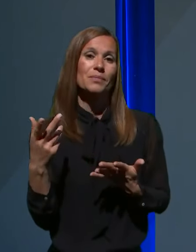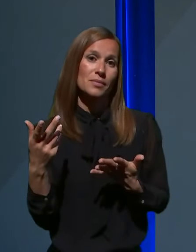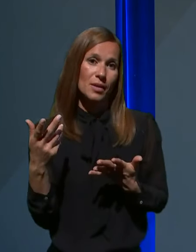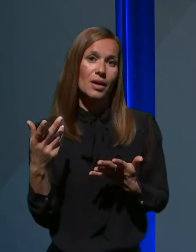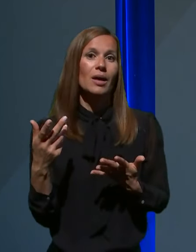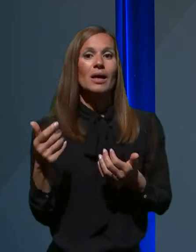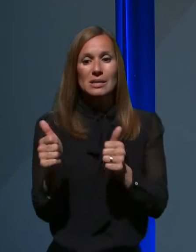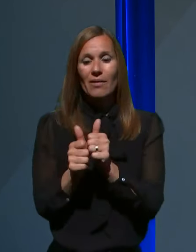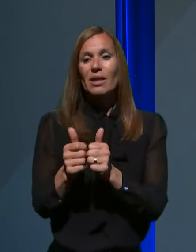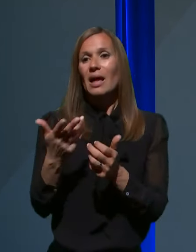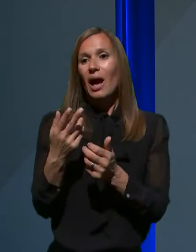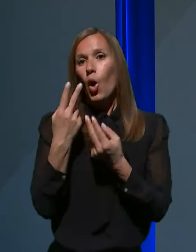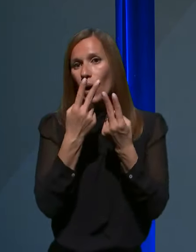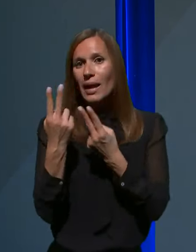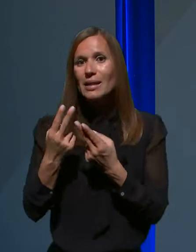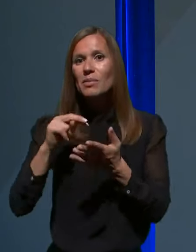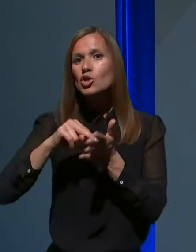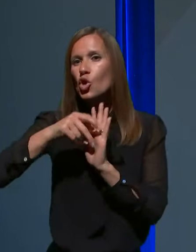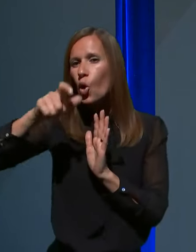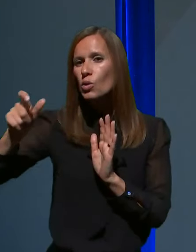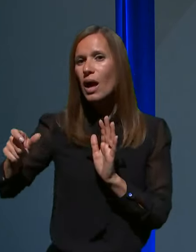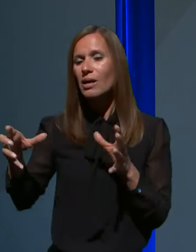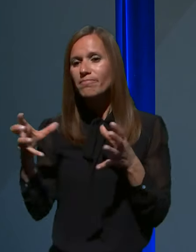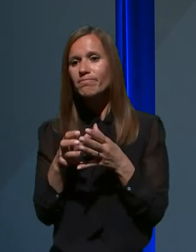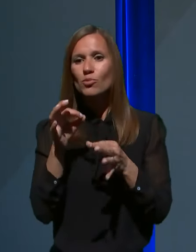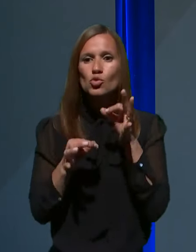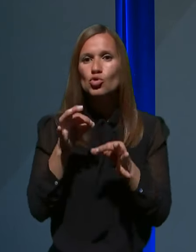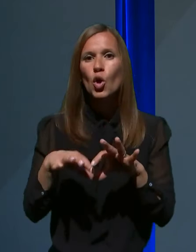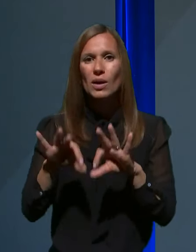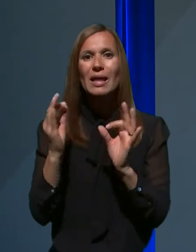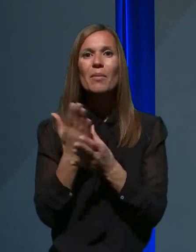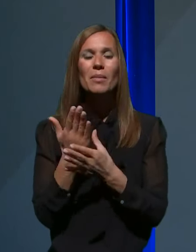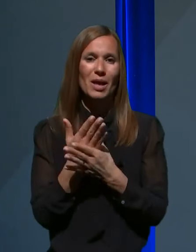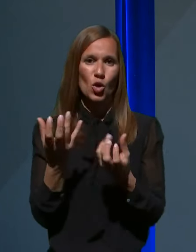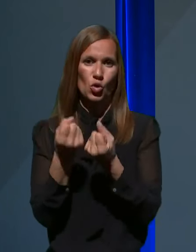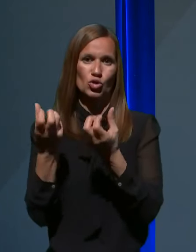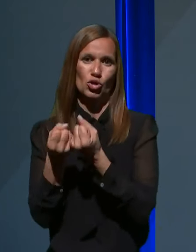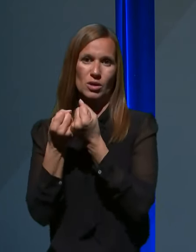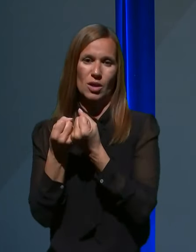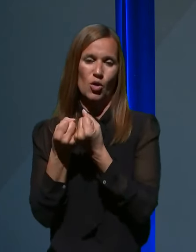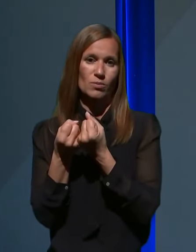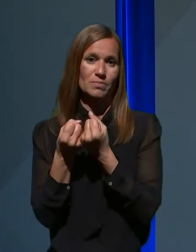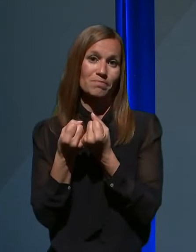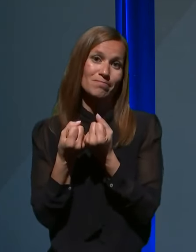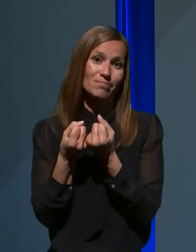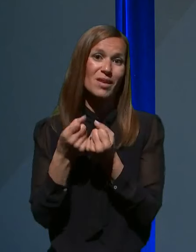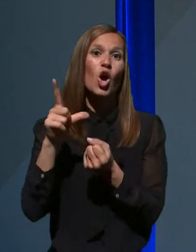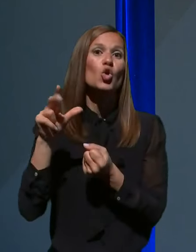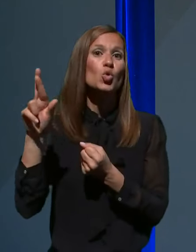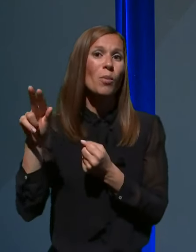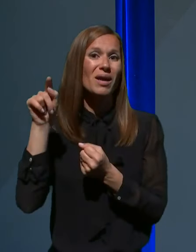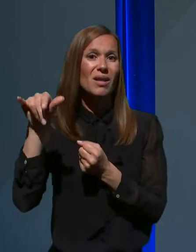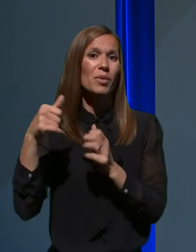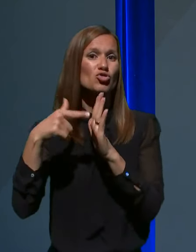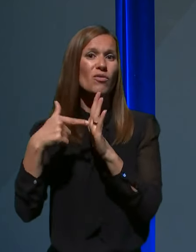strokovnjaki, za poskuset najdeti neko primerno rešitev, glede na to, da je tam število okuženih pač